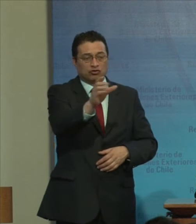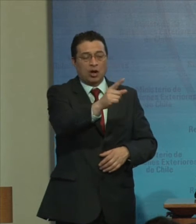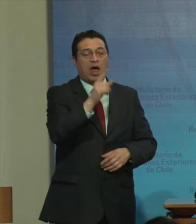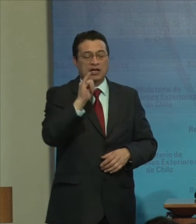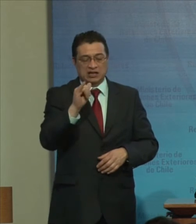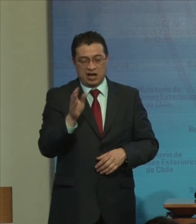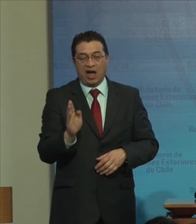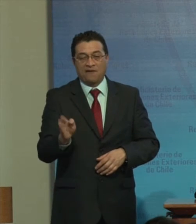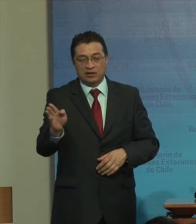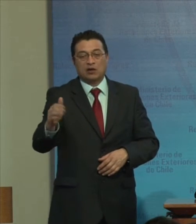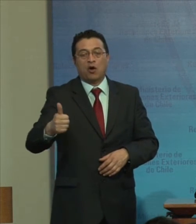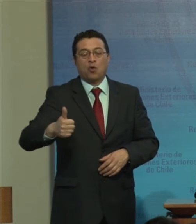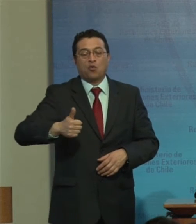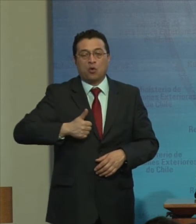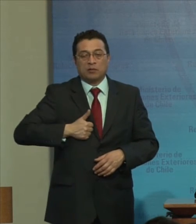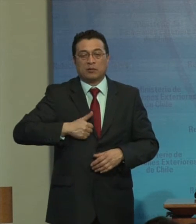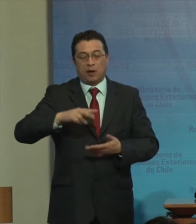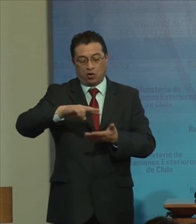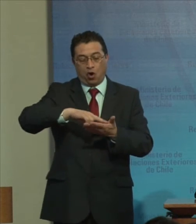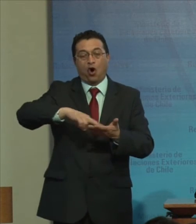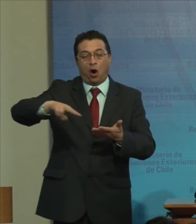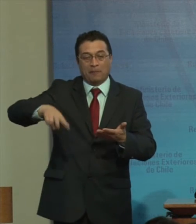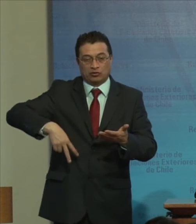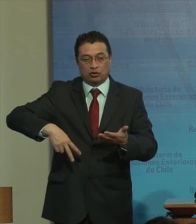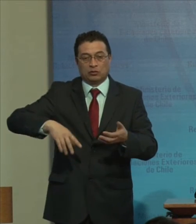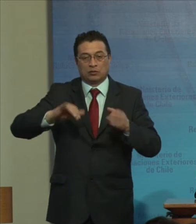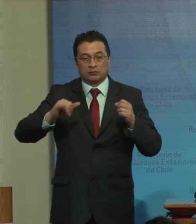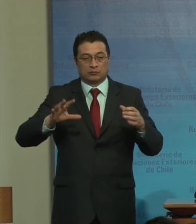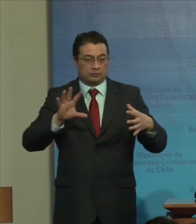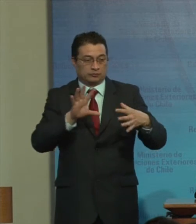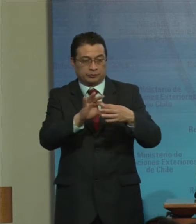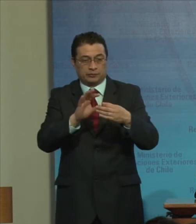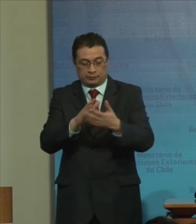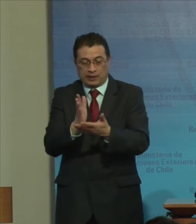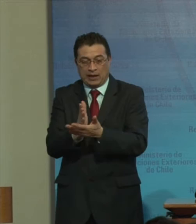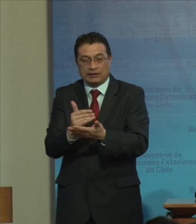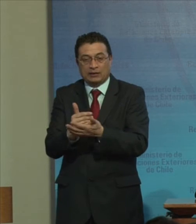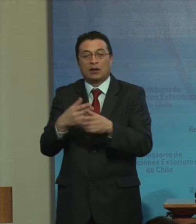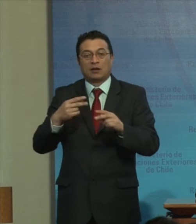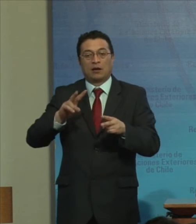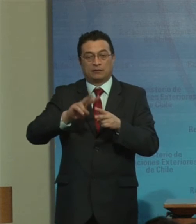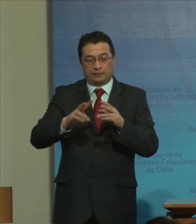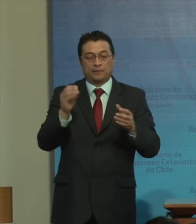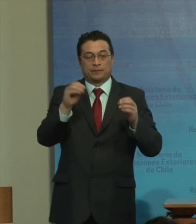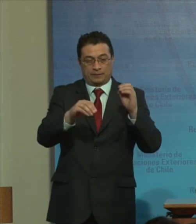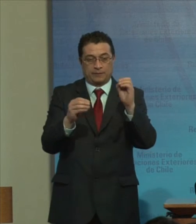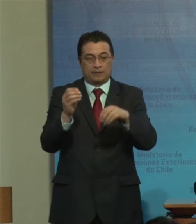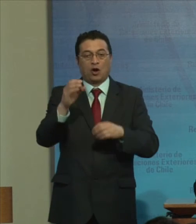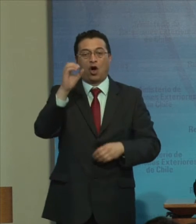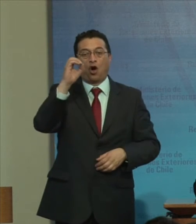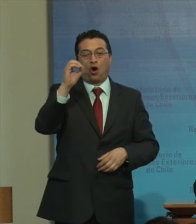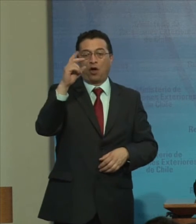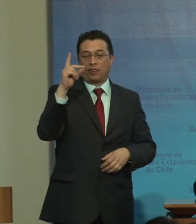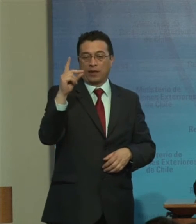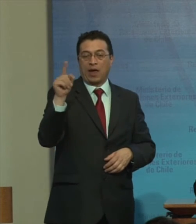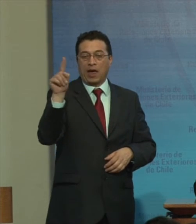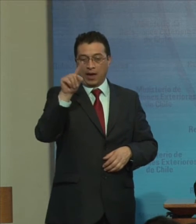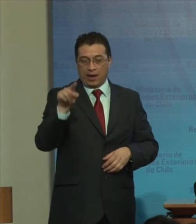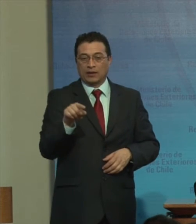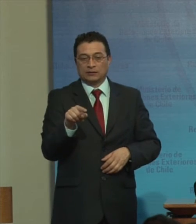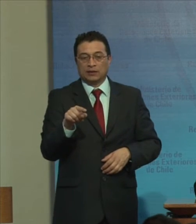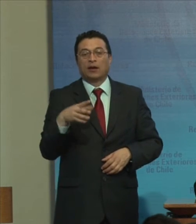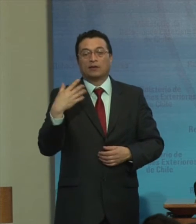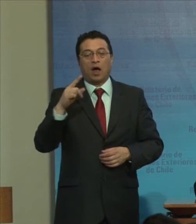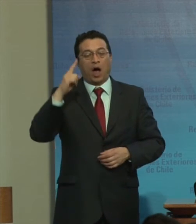avanzarán En el cumplimiento De la convención Guiados Por las estrategias Planteadas En los ODS Que sabrán